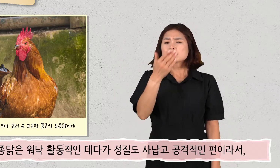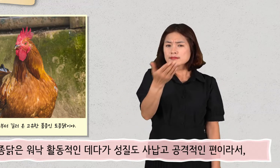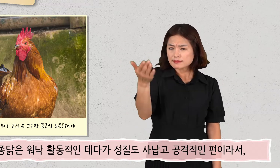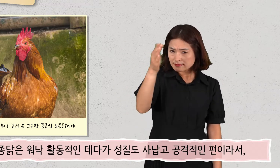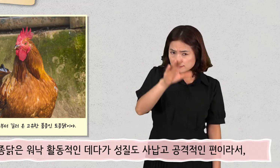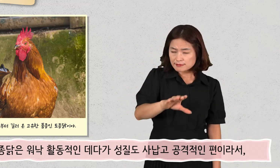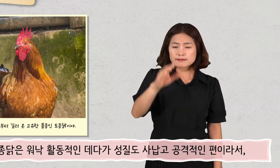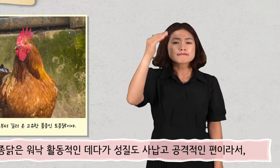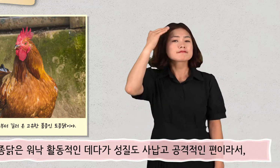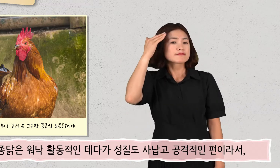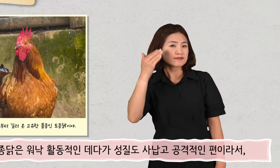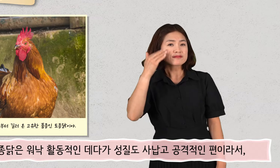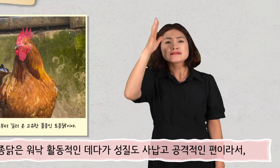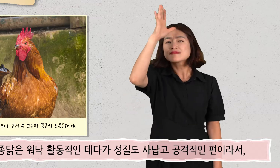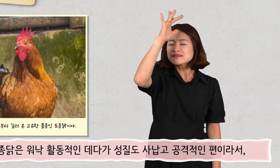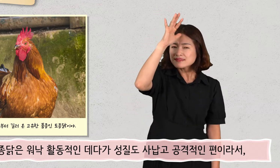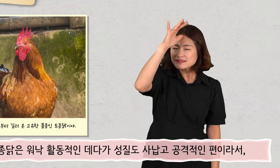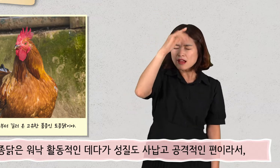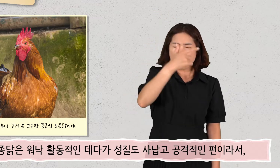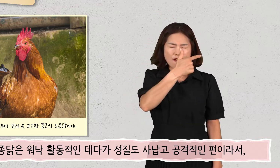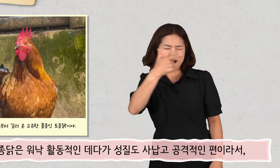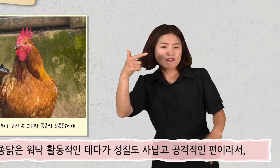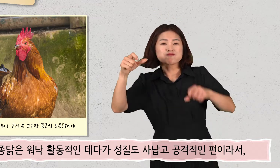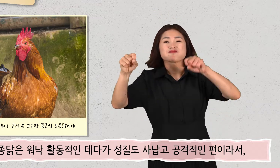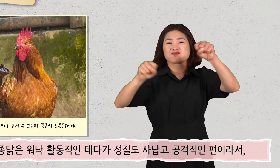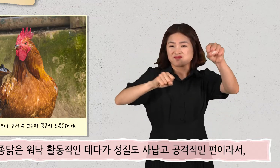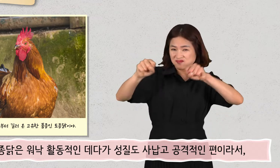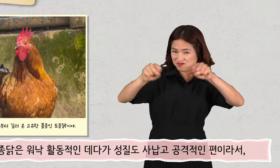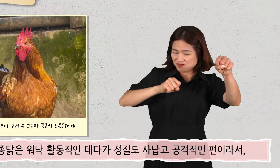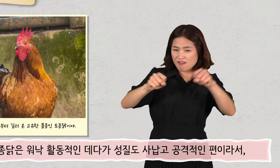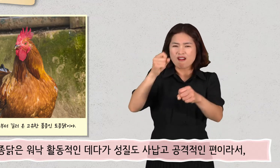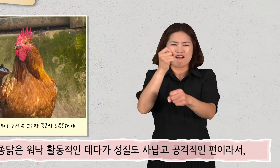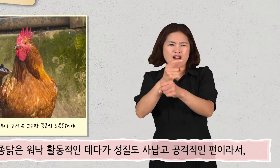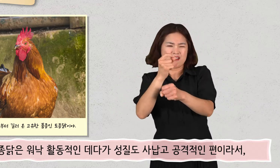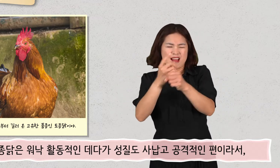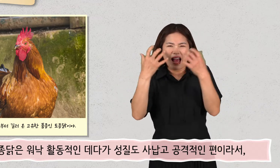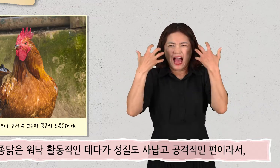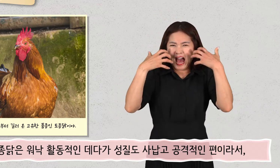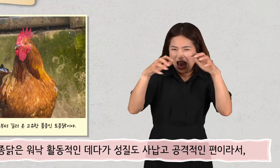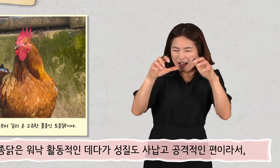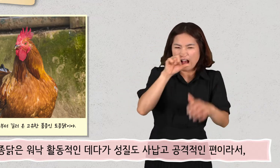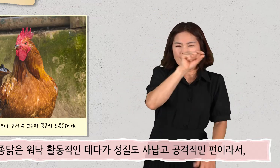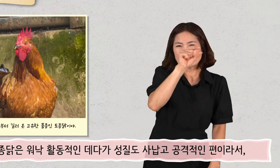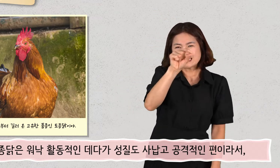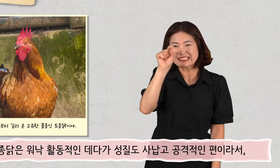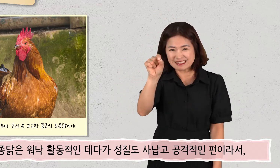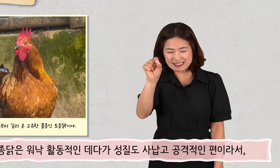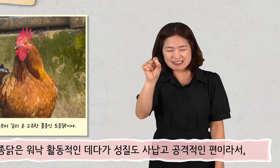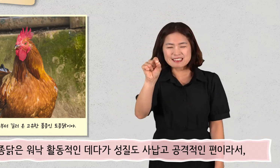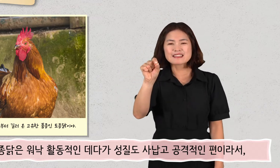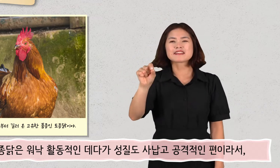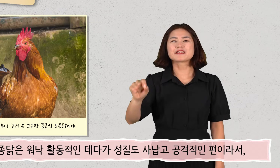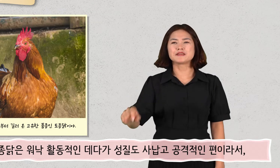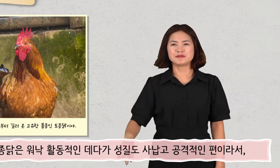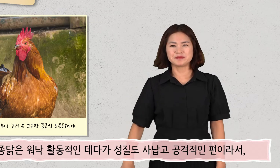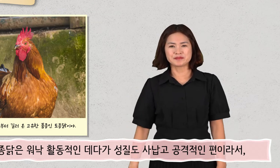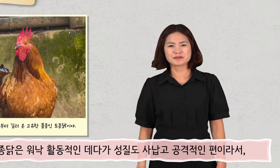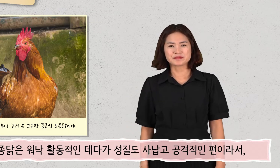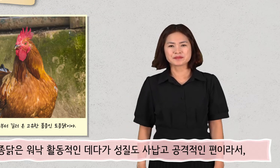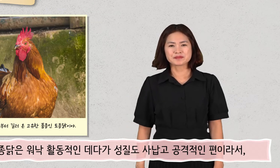그런데 토종닭은 워낙 활동적인 데다가 성질도 사납고 공격적인 편이라서